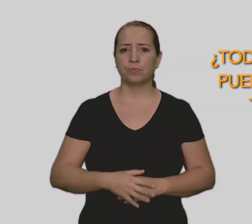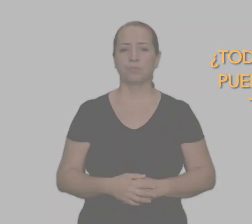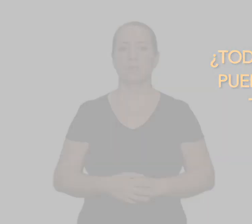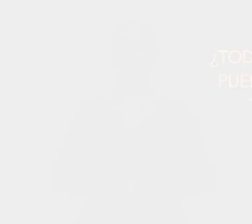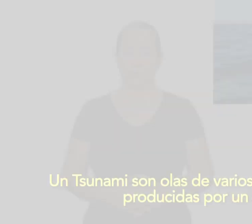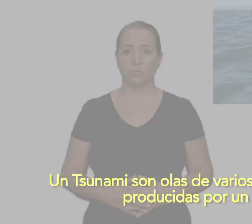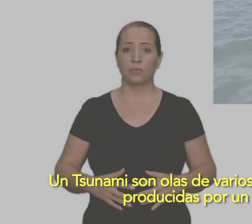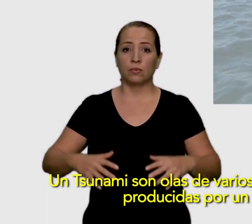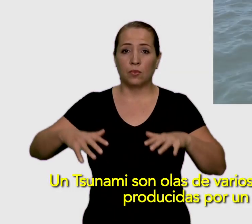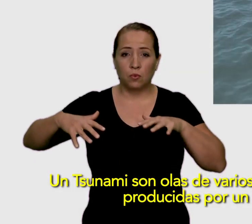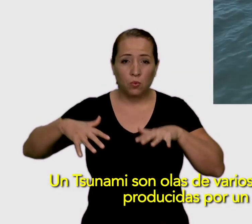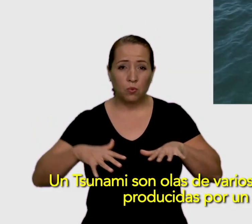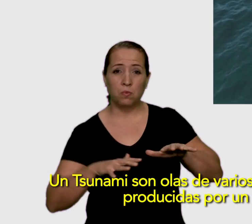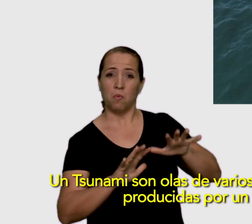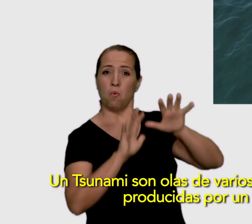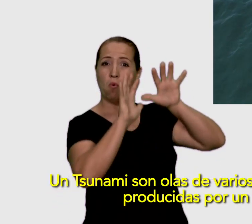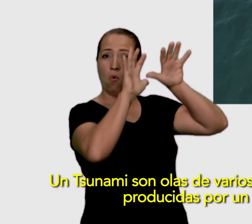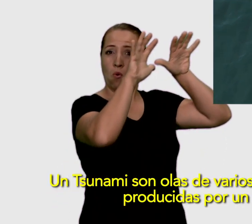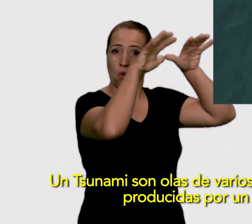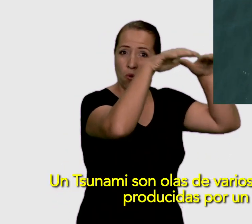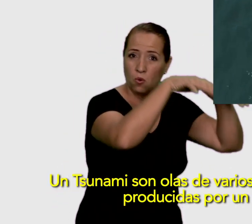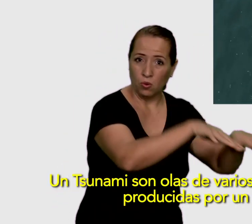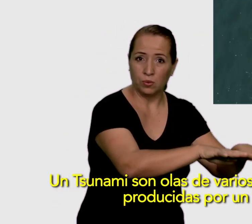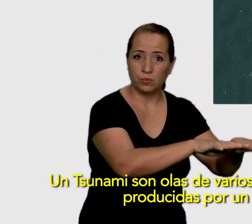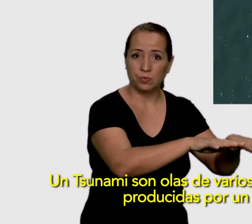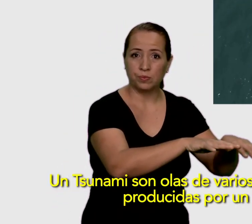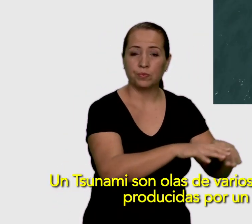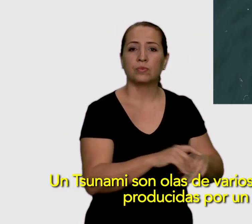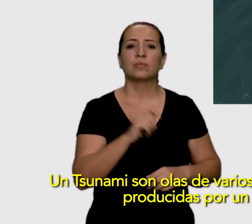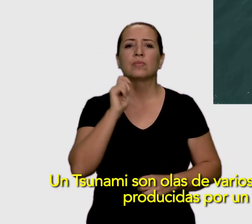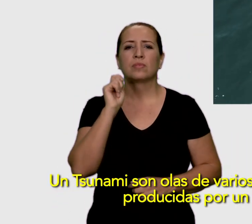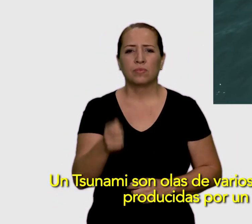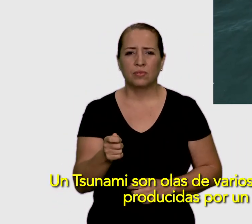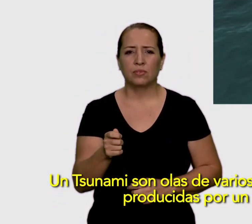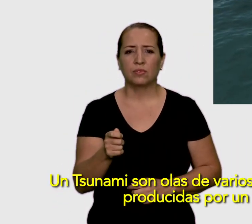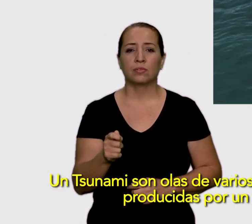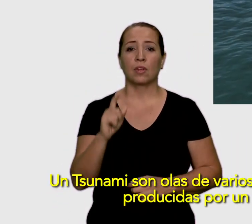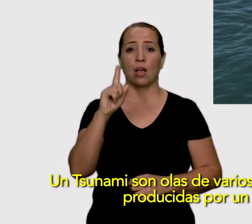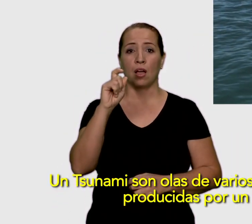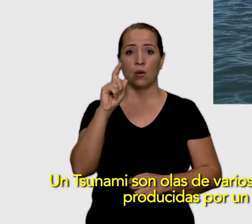Un tsunami son olas de varios metros de altura producidas por un sismo,